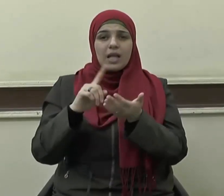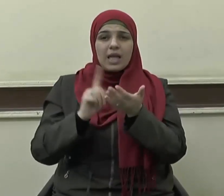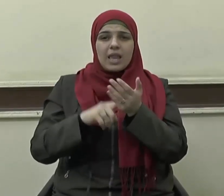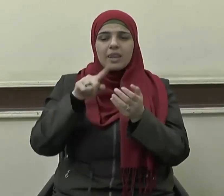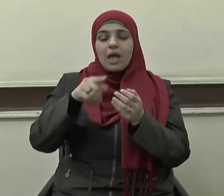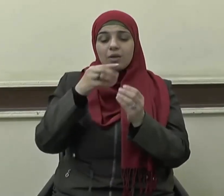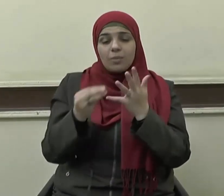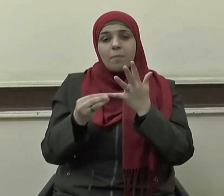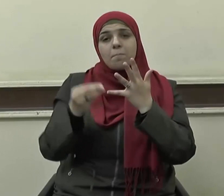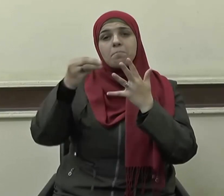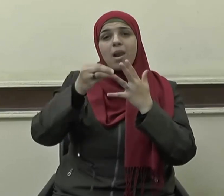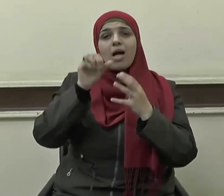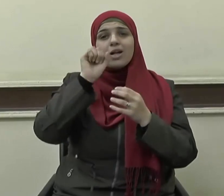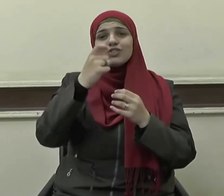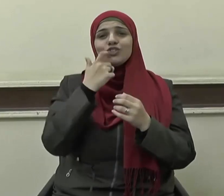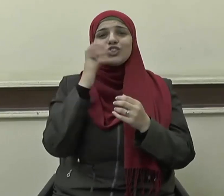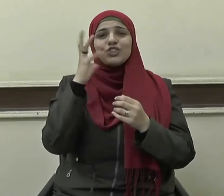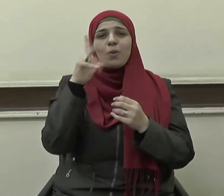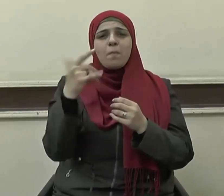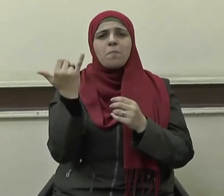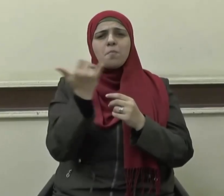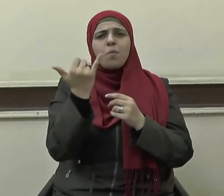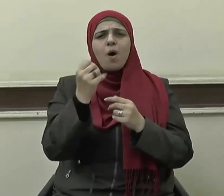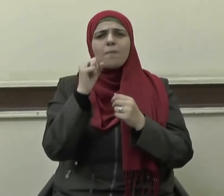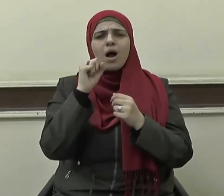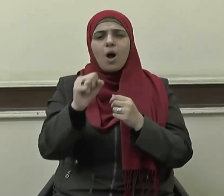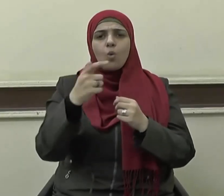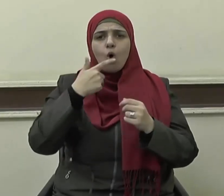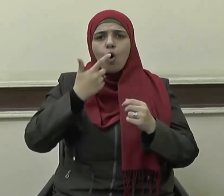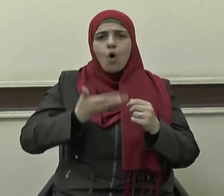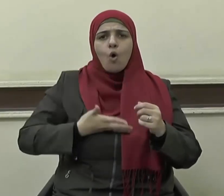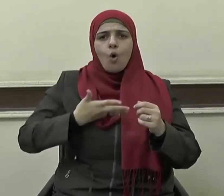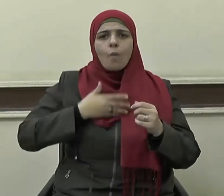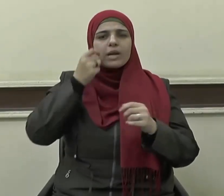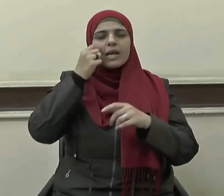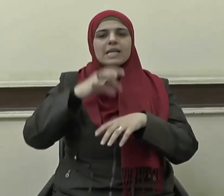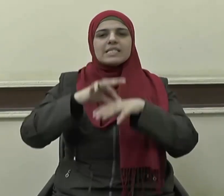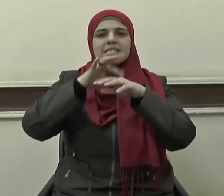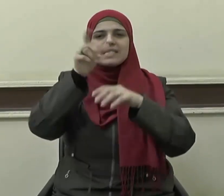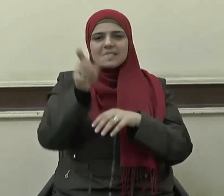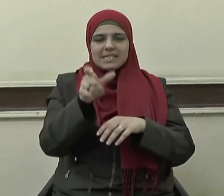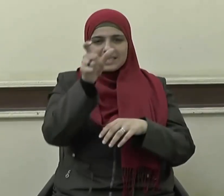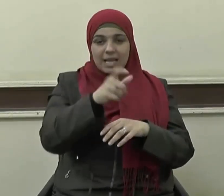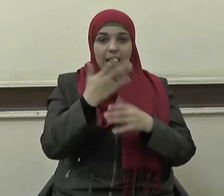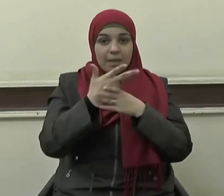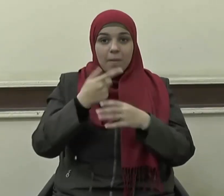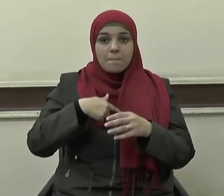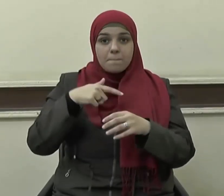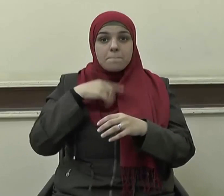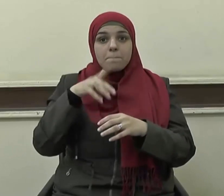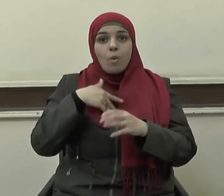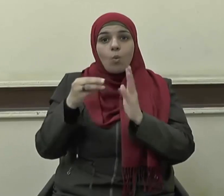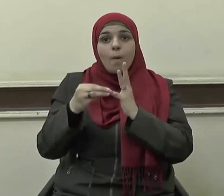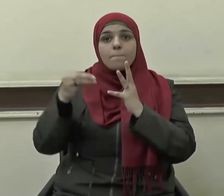الشباب من أهم مراحل عمر الإنسان فهي مرحلة القوة البدنية